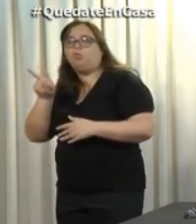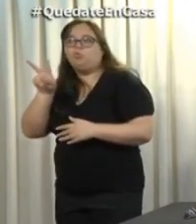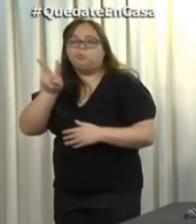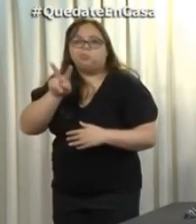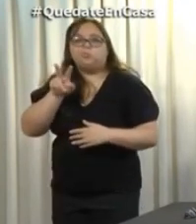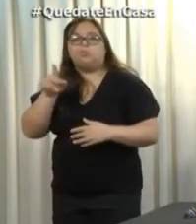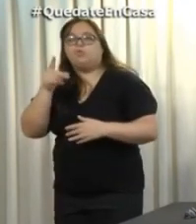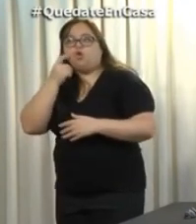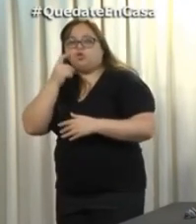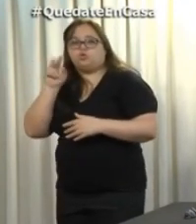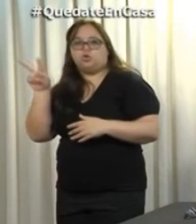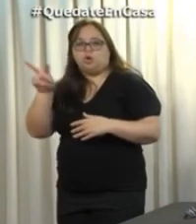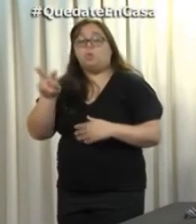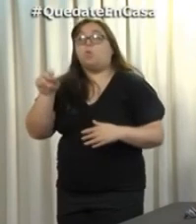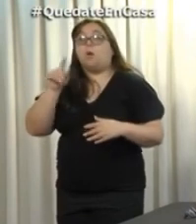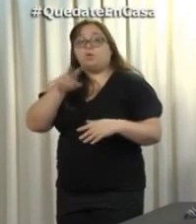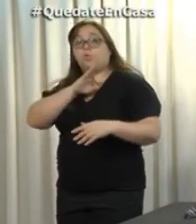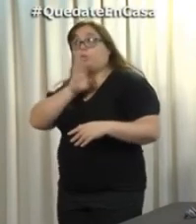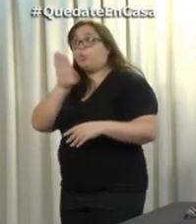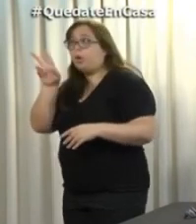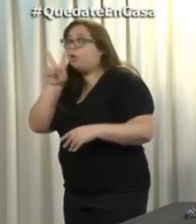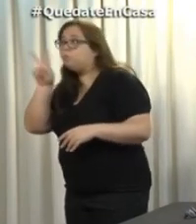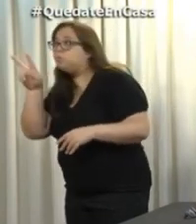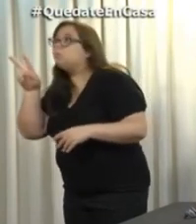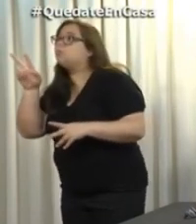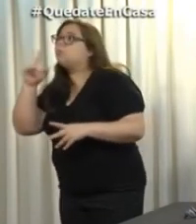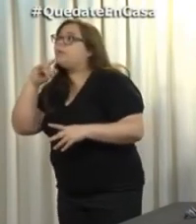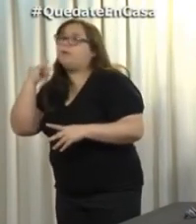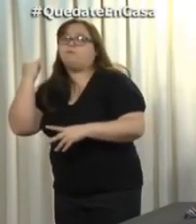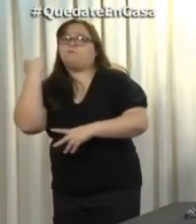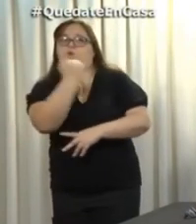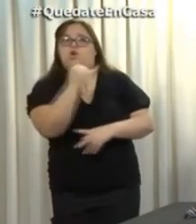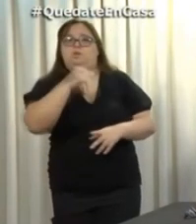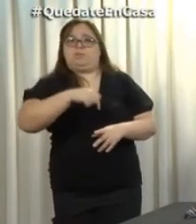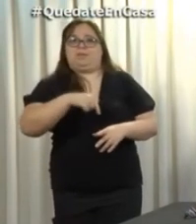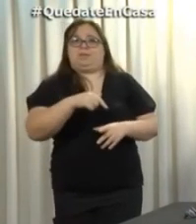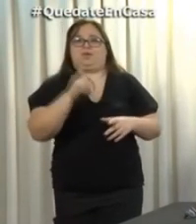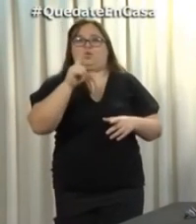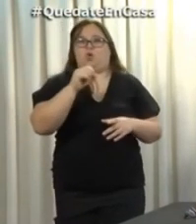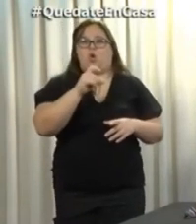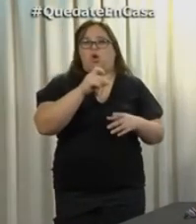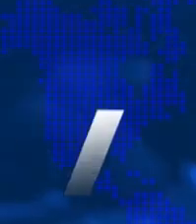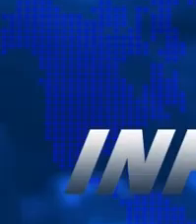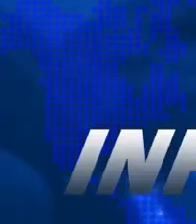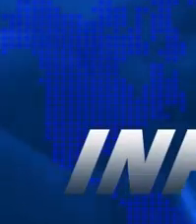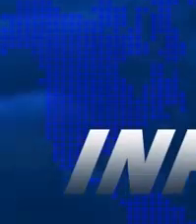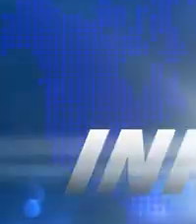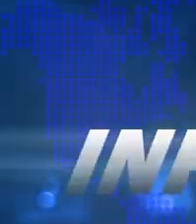reportan al COCS para mantener el orden y el control de que todos sean visitados.